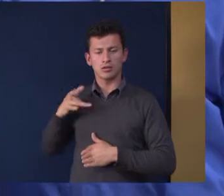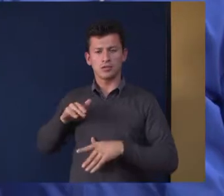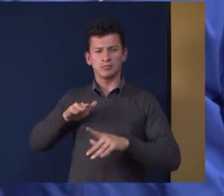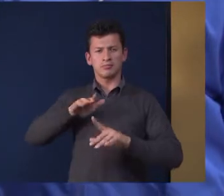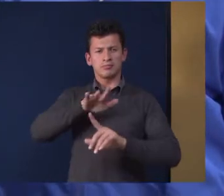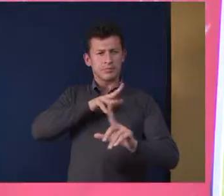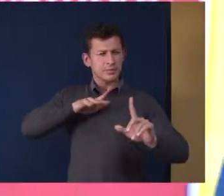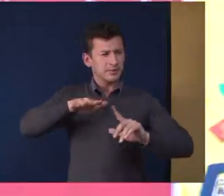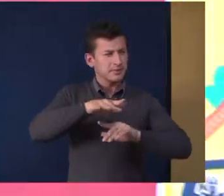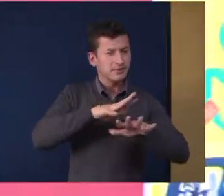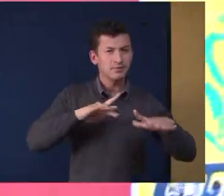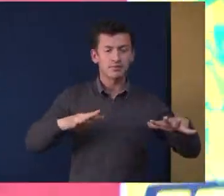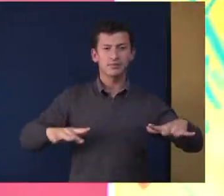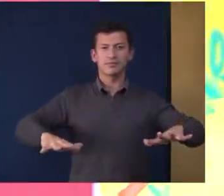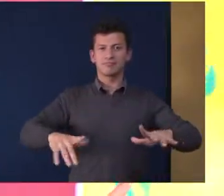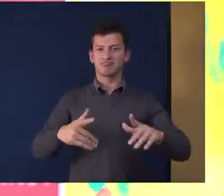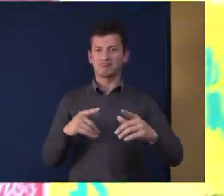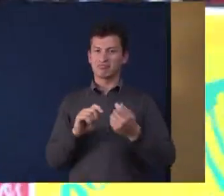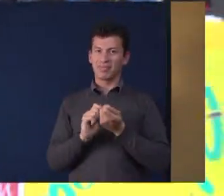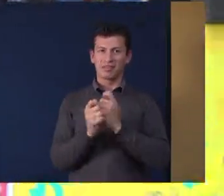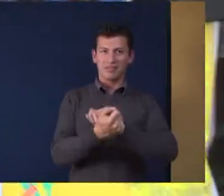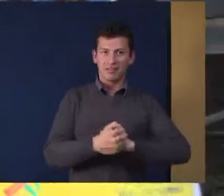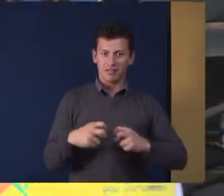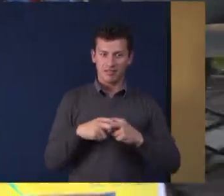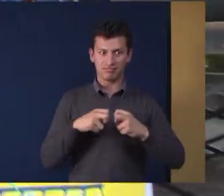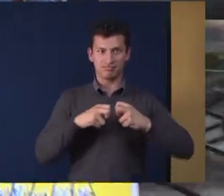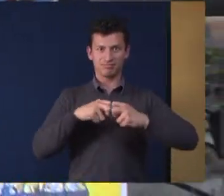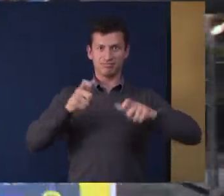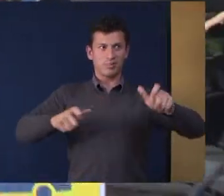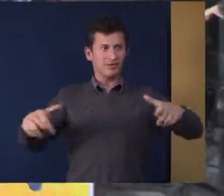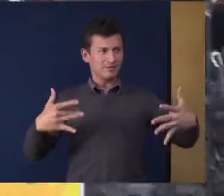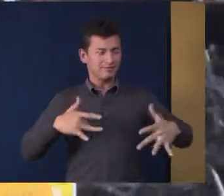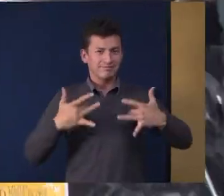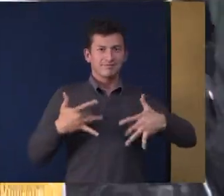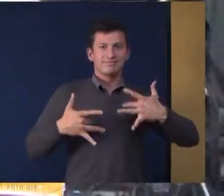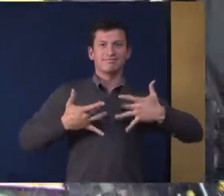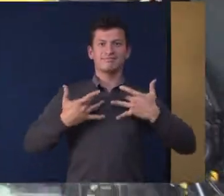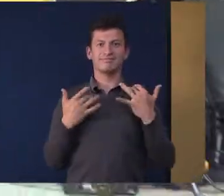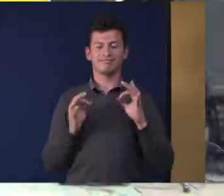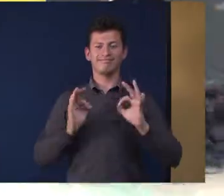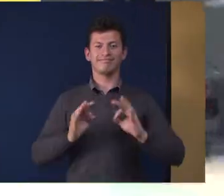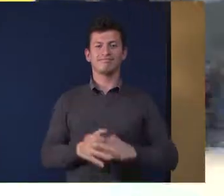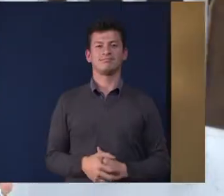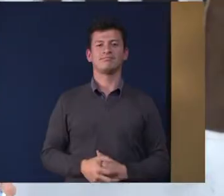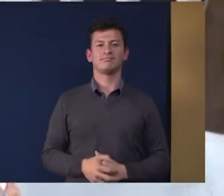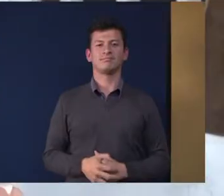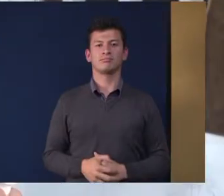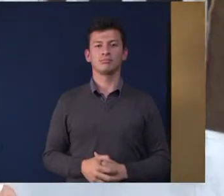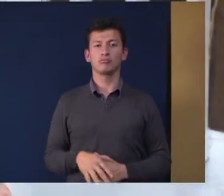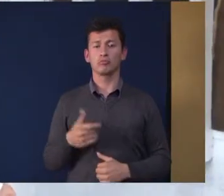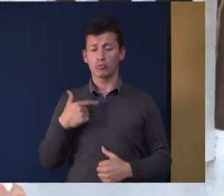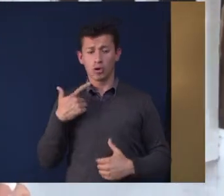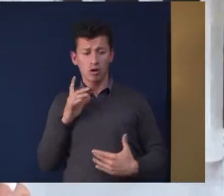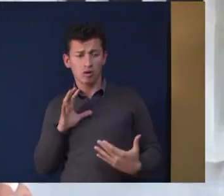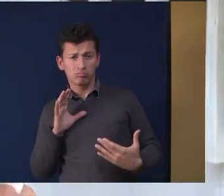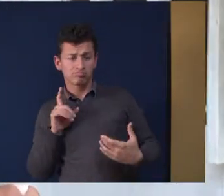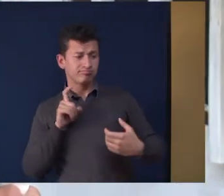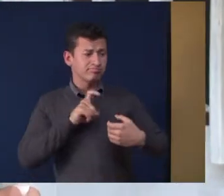diferente, la armonía, la misma energía de la gente Me uní a esta causa pues porque es mi universidad, es mi